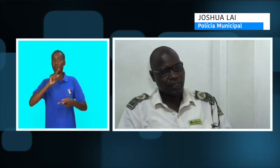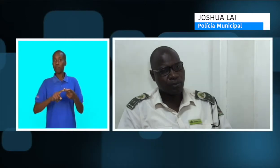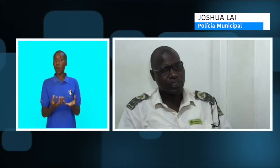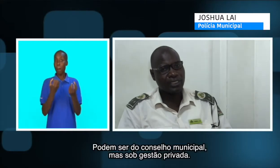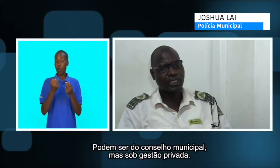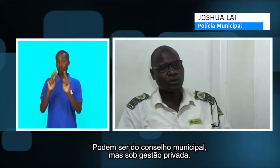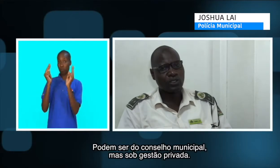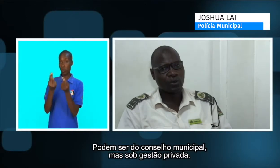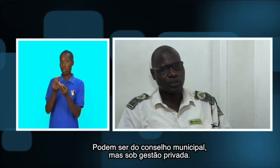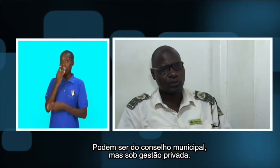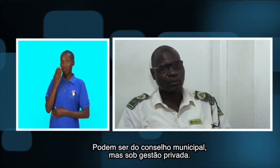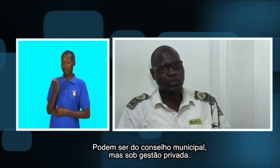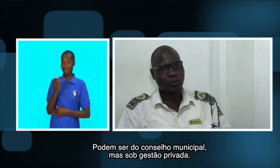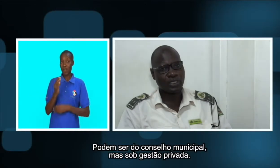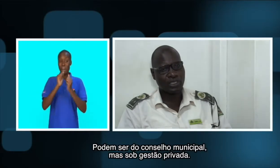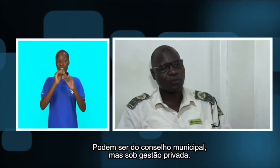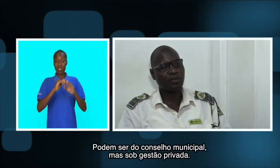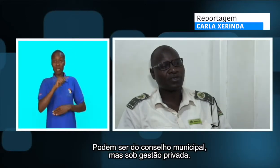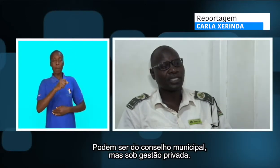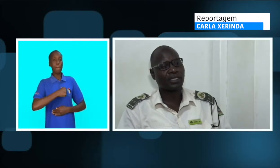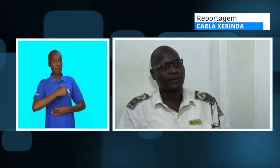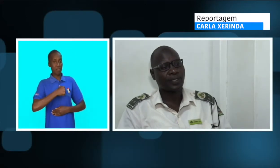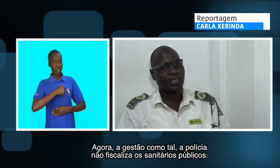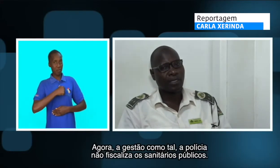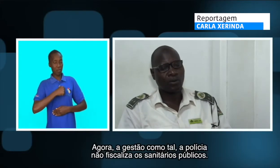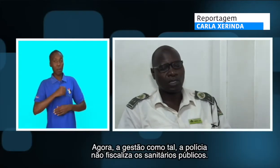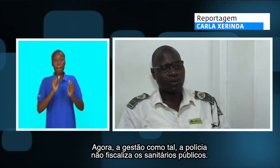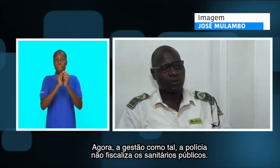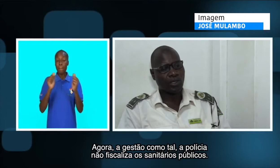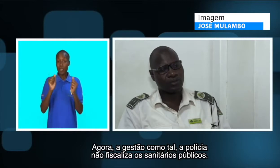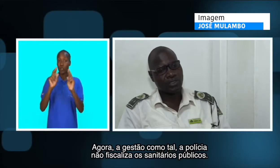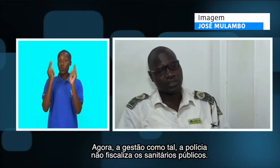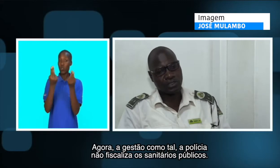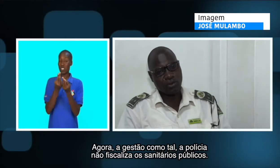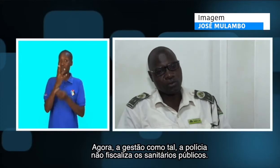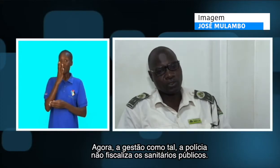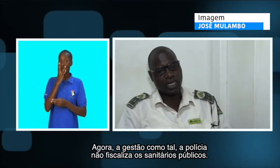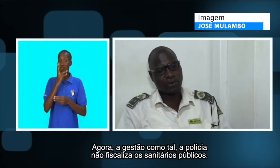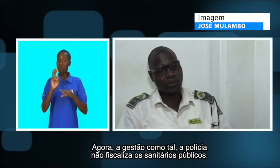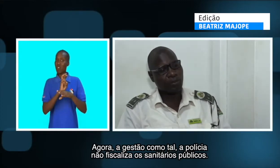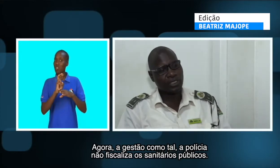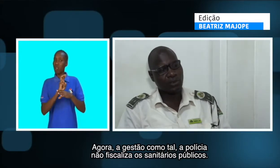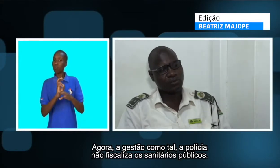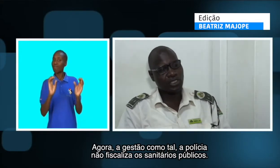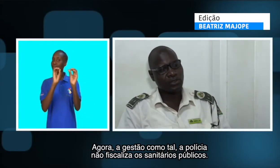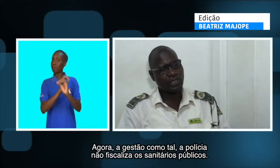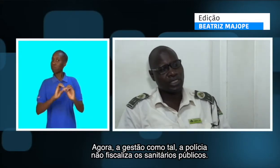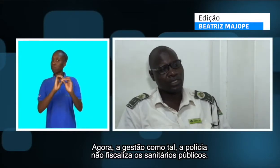Pode ser do conselho municipal, mas sobre a gestão privada. Agora, a fiscalização, como tal, a polícia não fiscaliza os sanitários